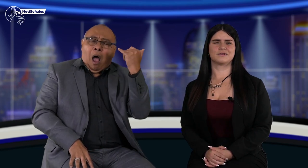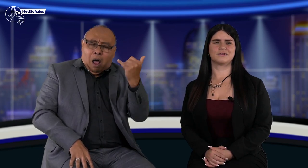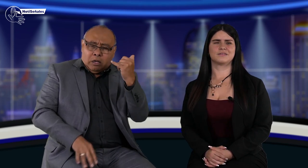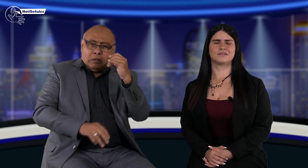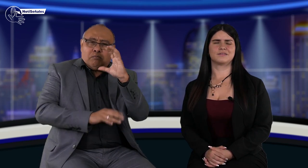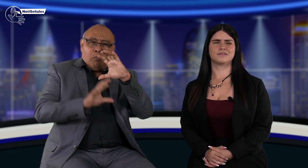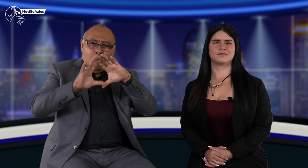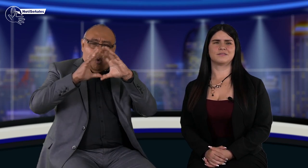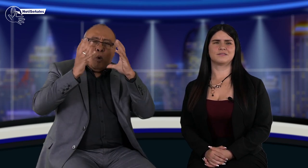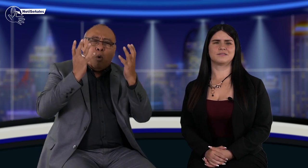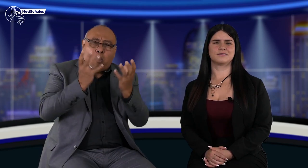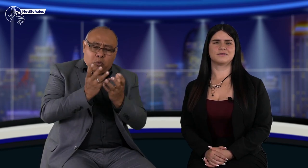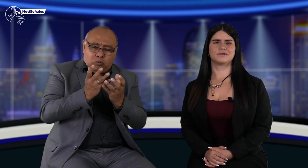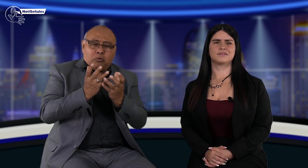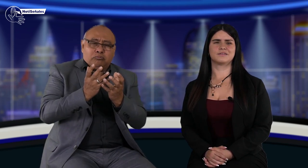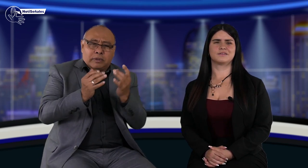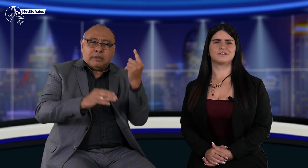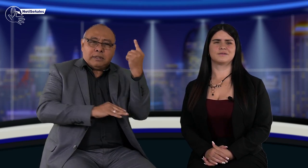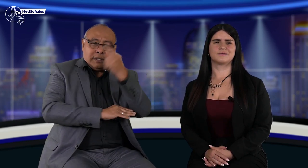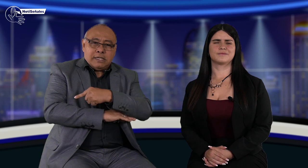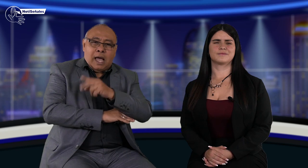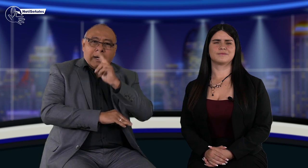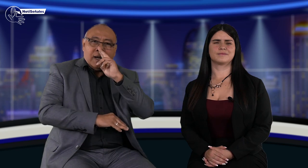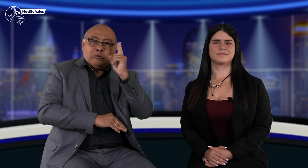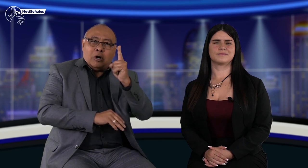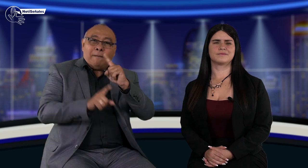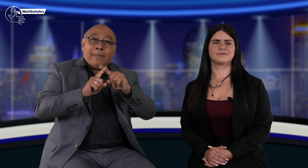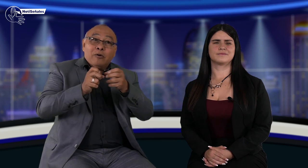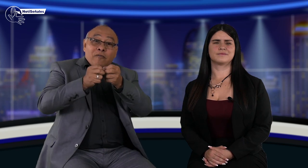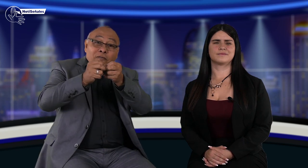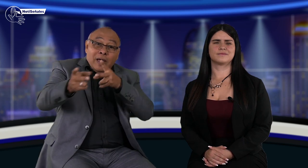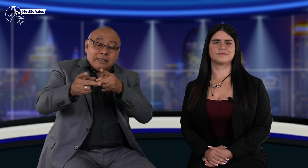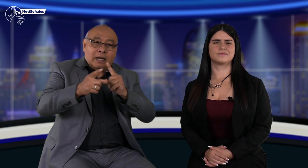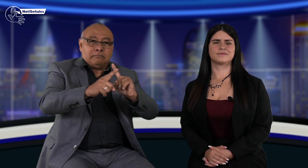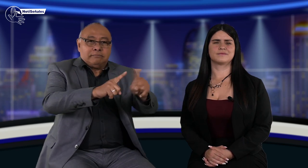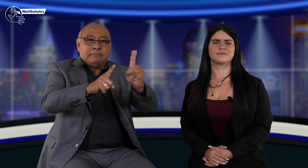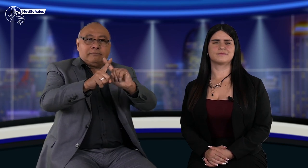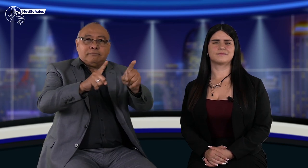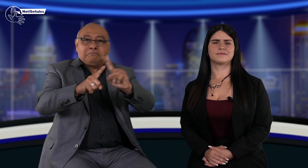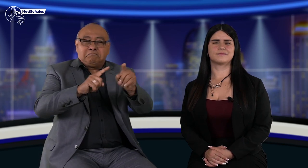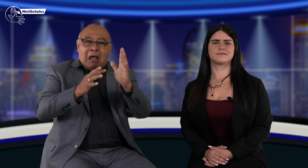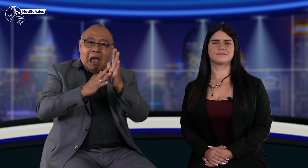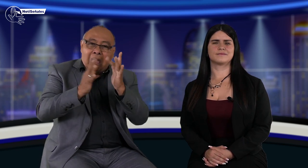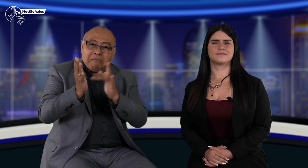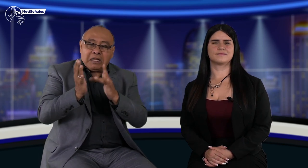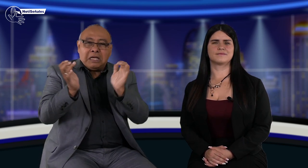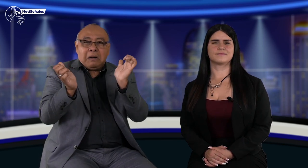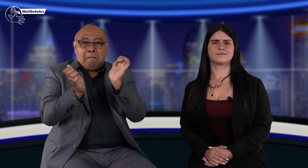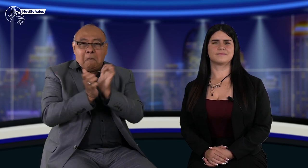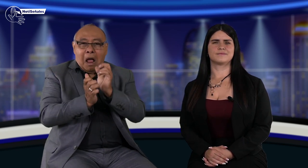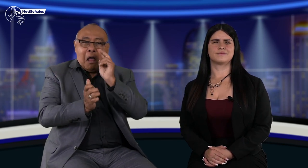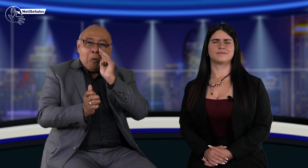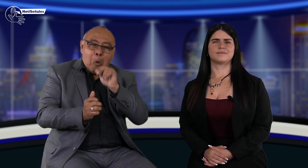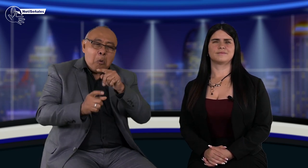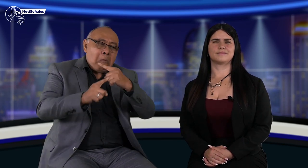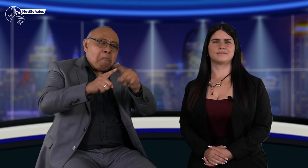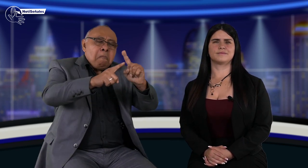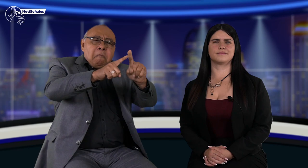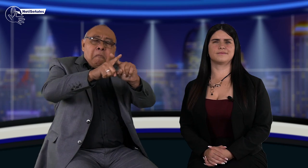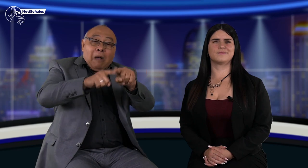celebrara el Día Nacional de la Lengua de Señas, el mismo día que se conmemora a nivel internacional. Y si bien los países tienen distintas fechas